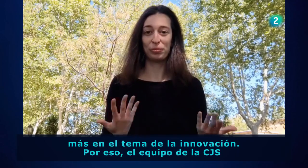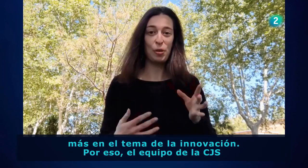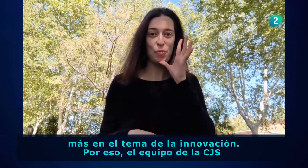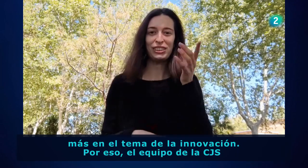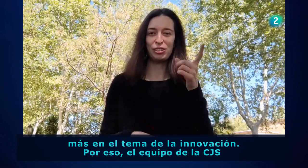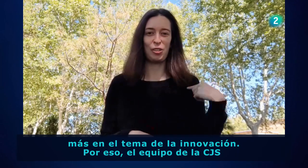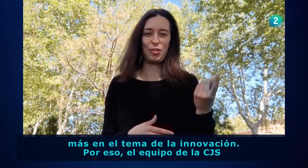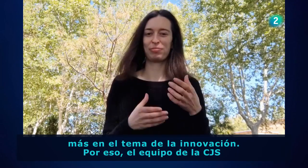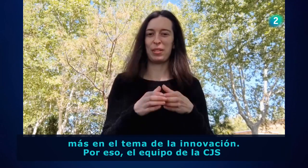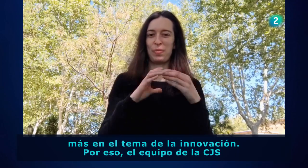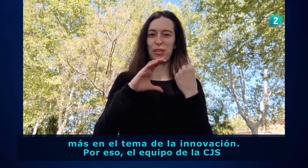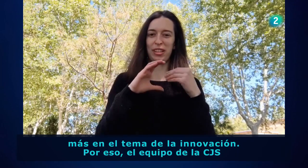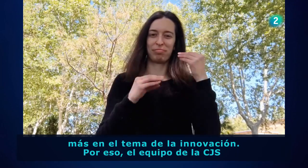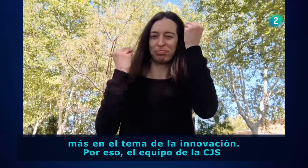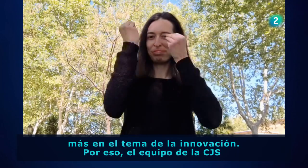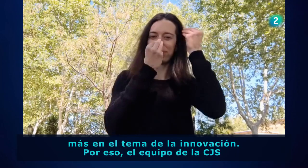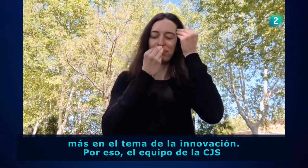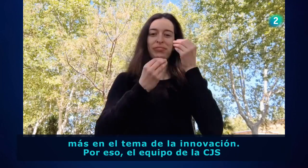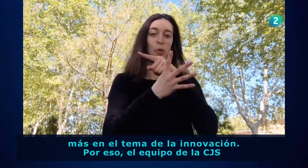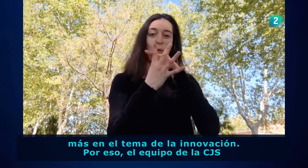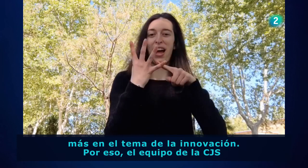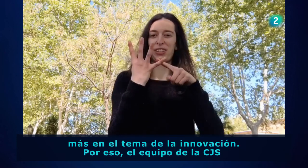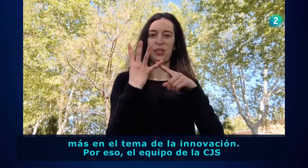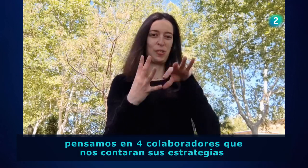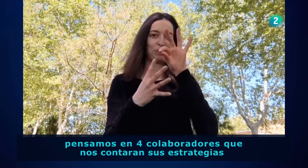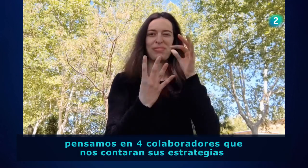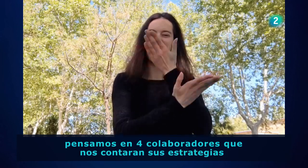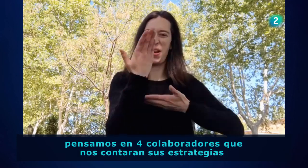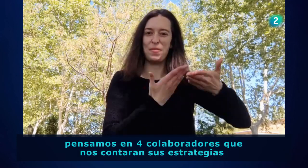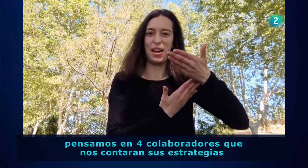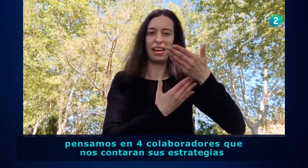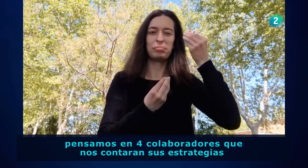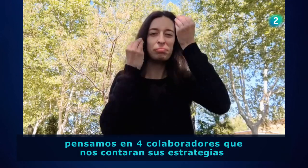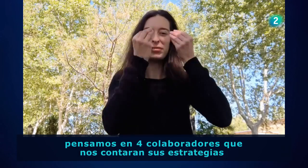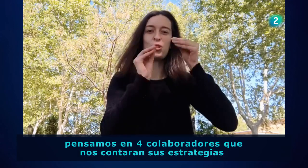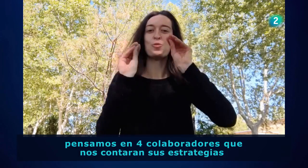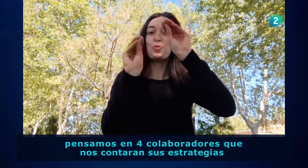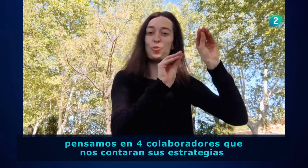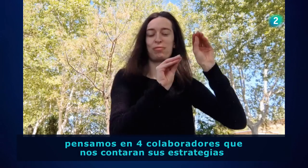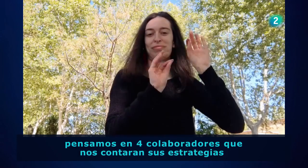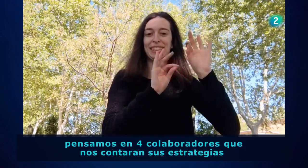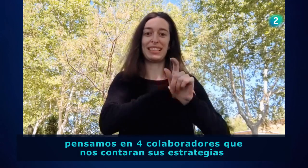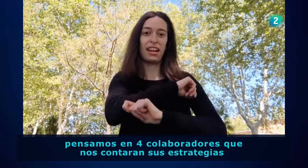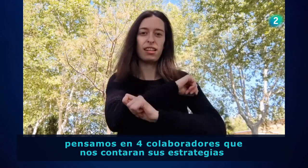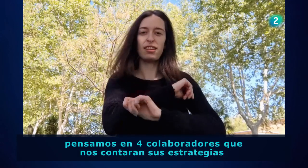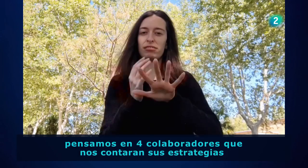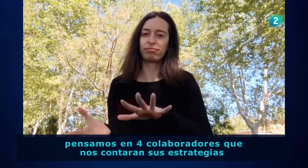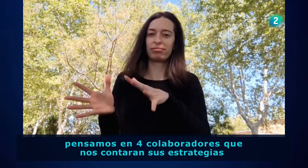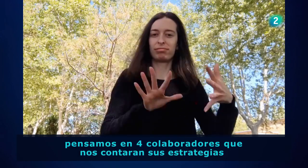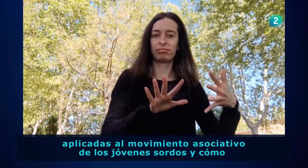innovación. Por eso, el equipo de la CJS pensamos en cuatro colaboradores que nos contaran sus estrategias aplicadas